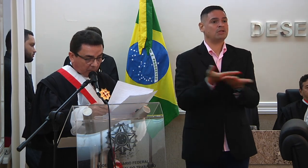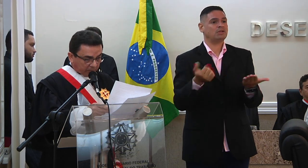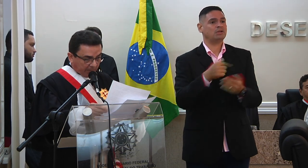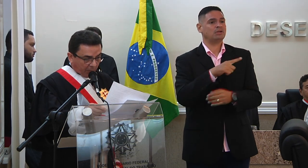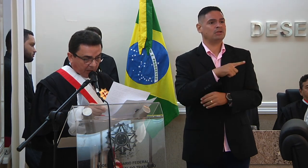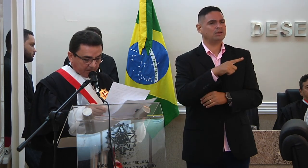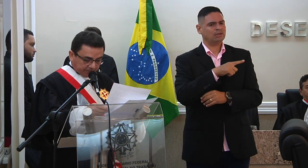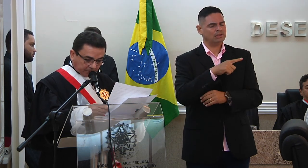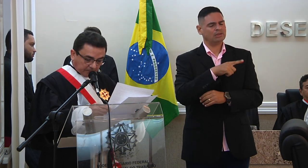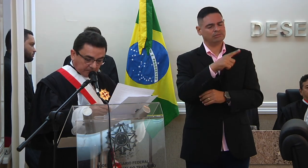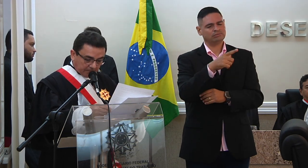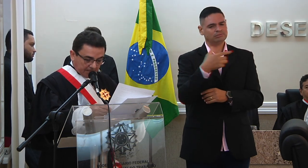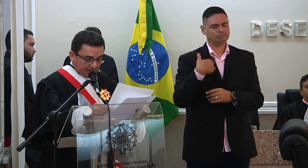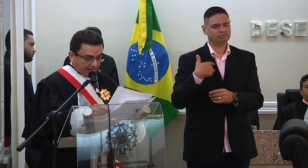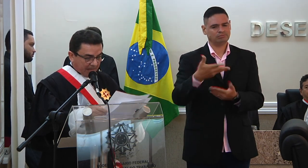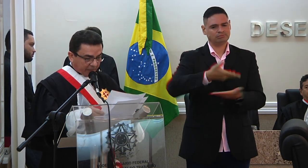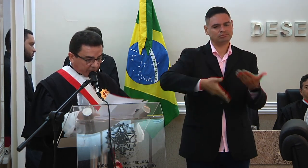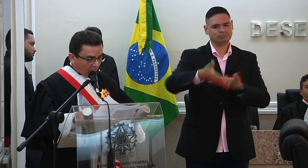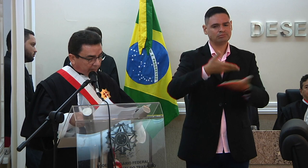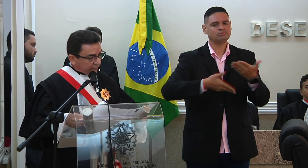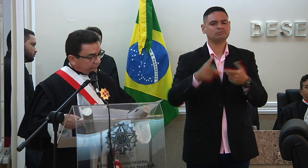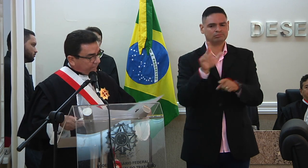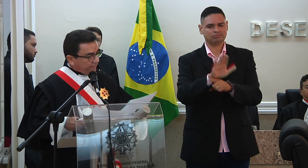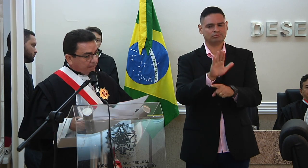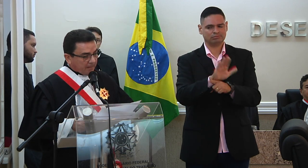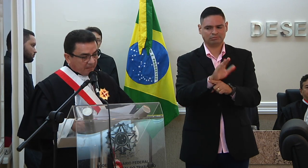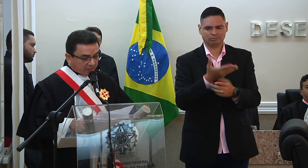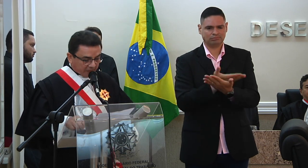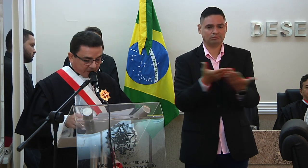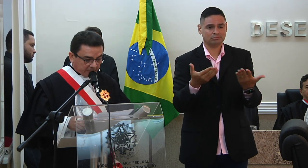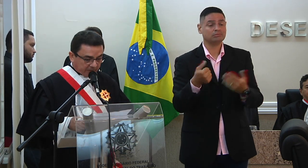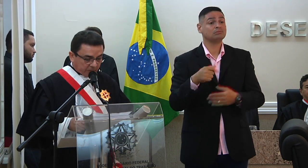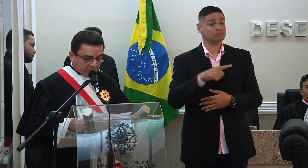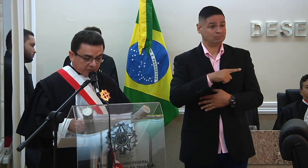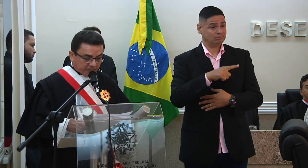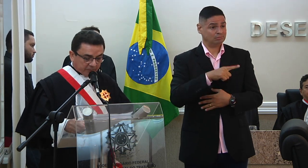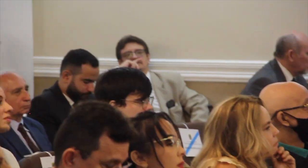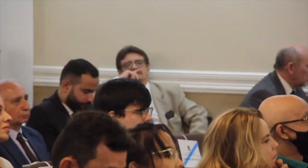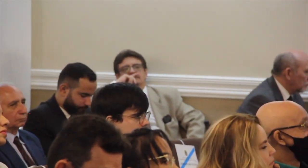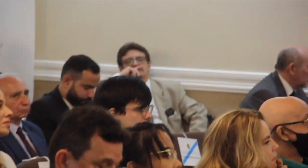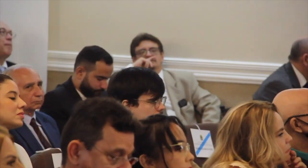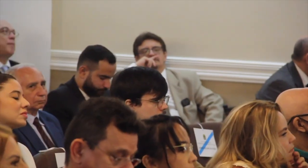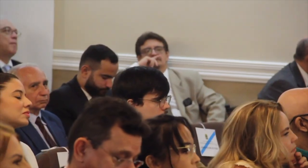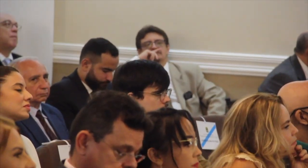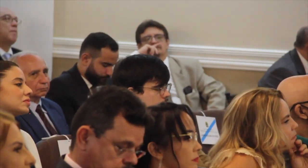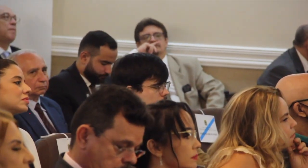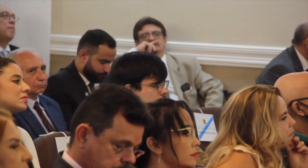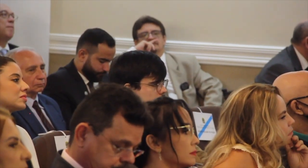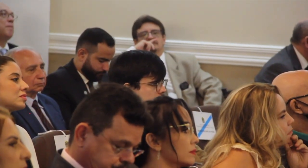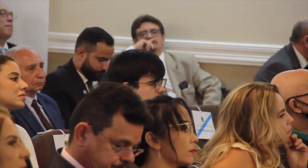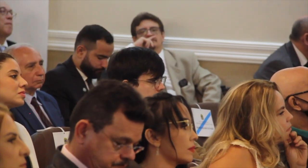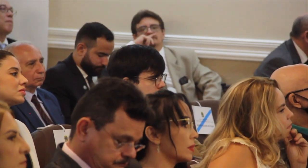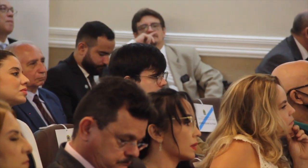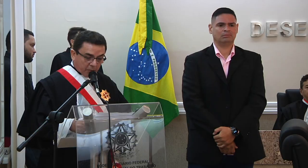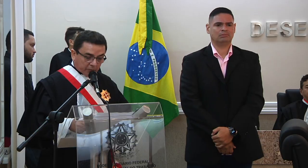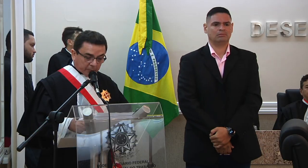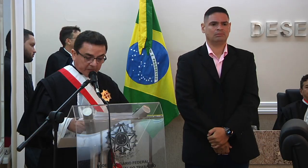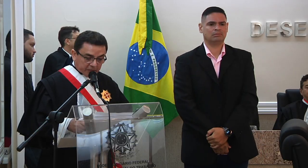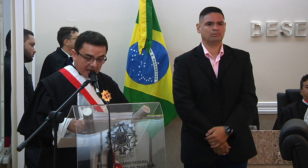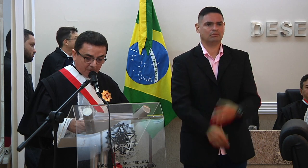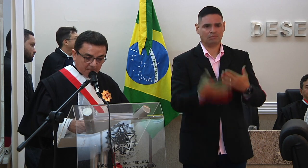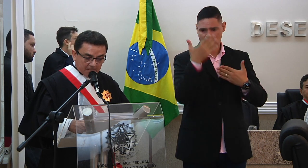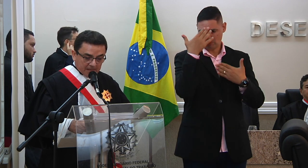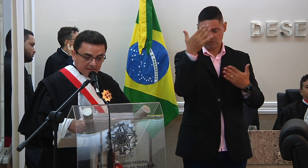e de contribuir nas suas sendas evolutivas um agradecimento